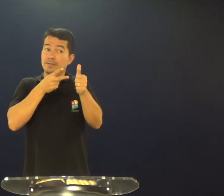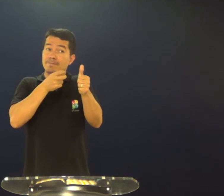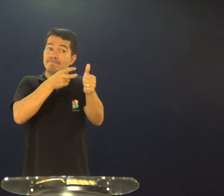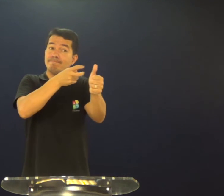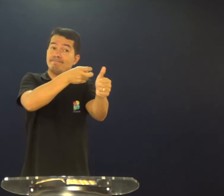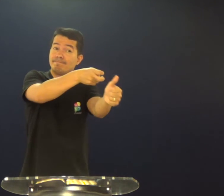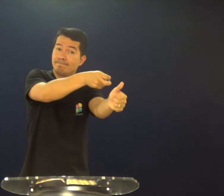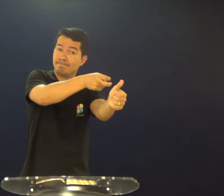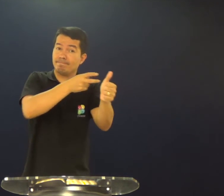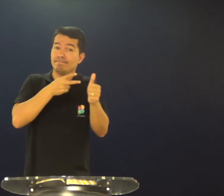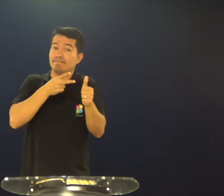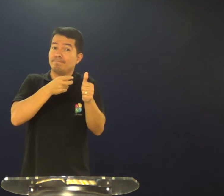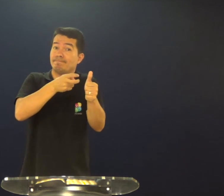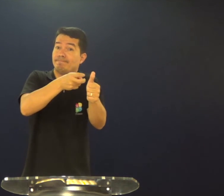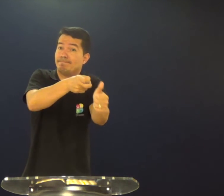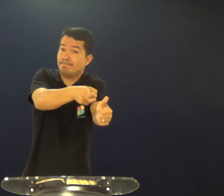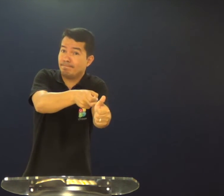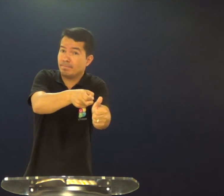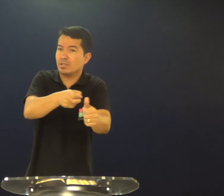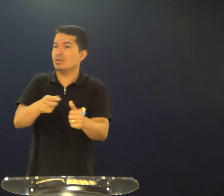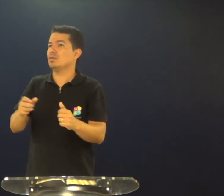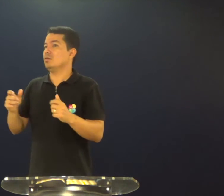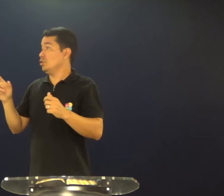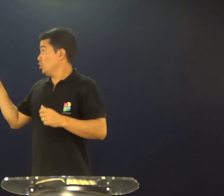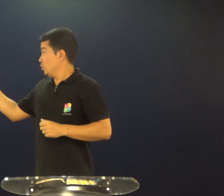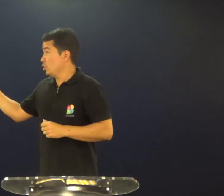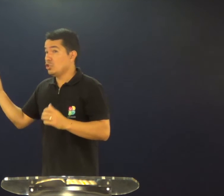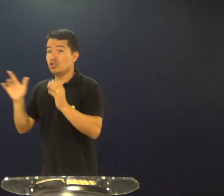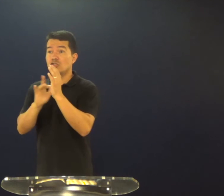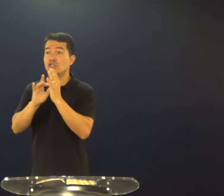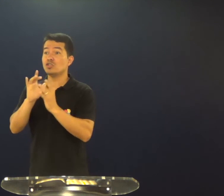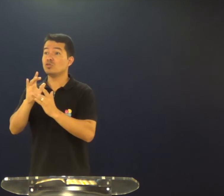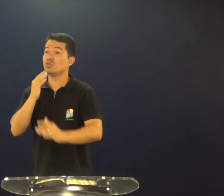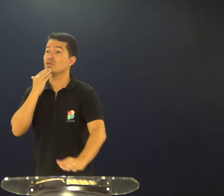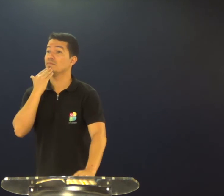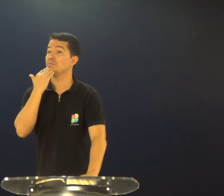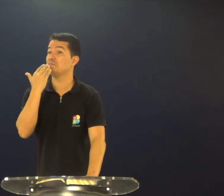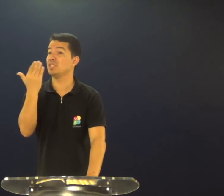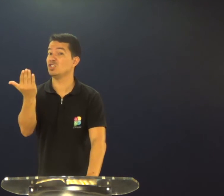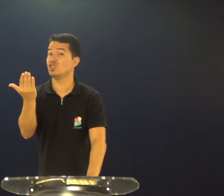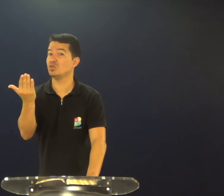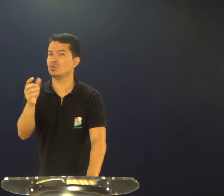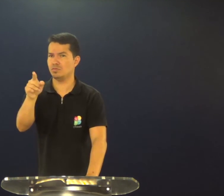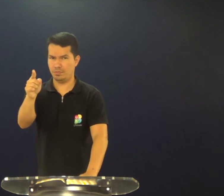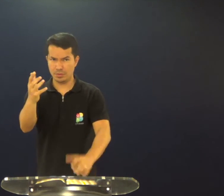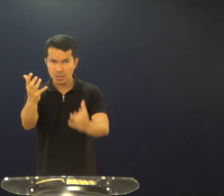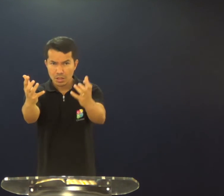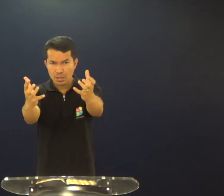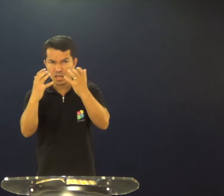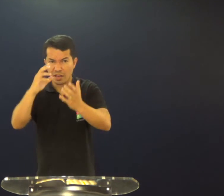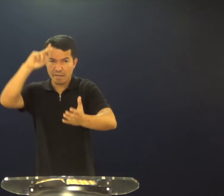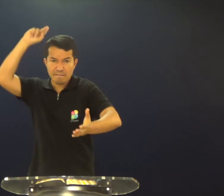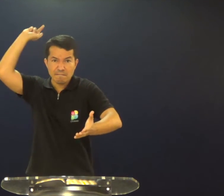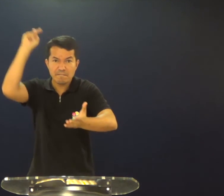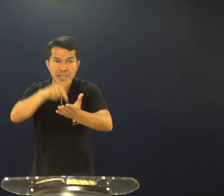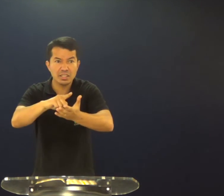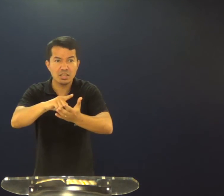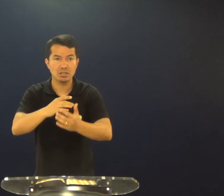seguidor que só segue, ele é um seguidor que recebe do seu mestre, Jesus pediu, agora